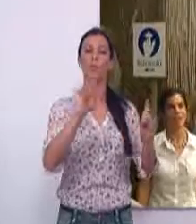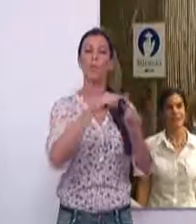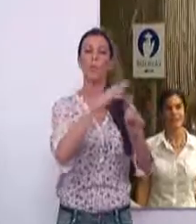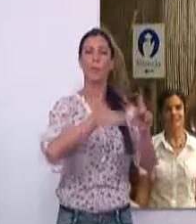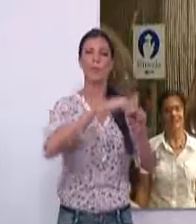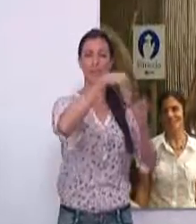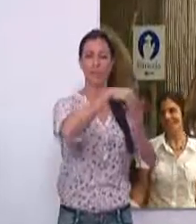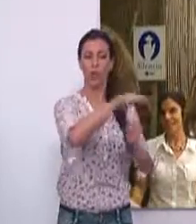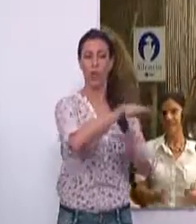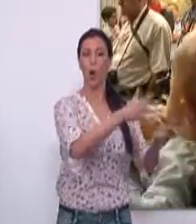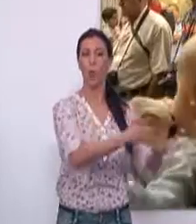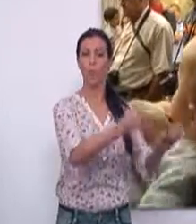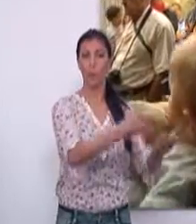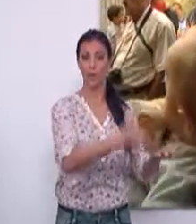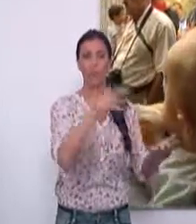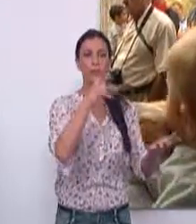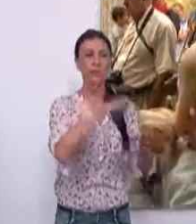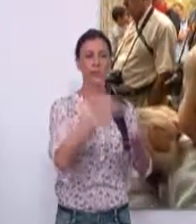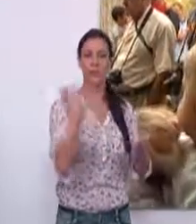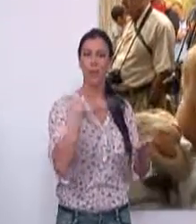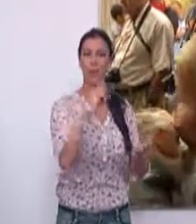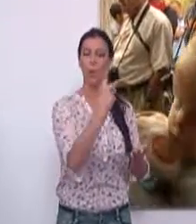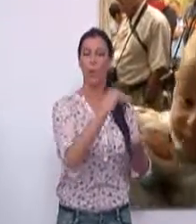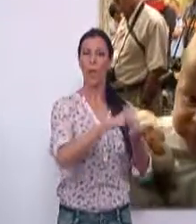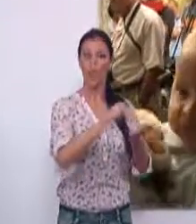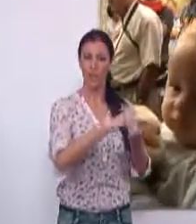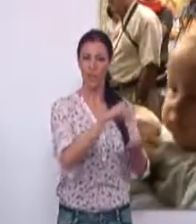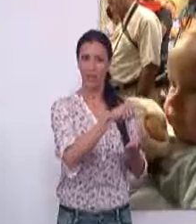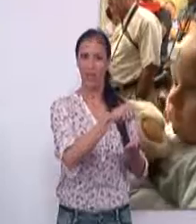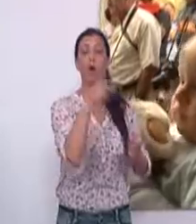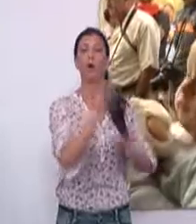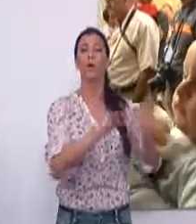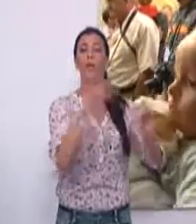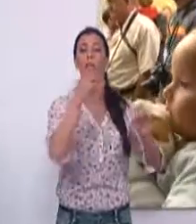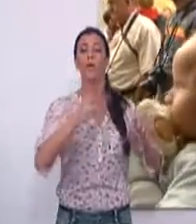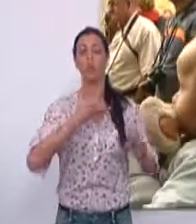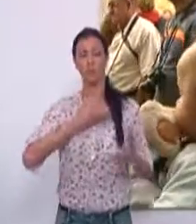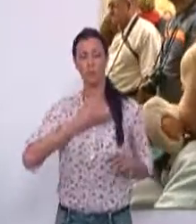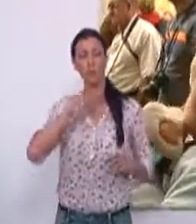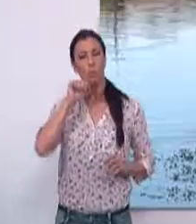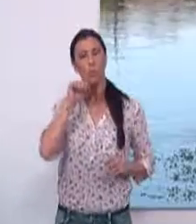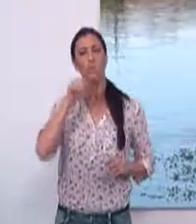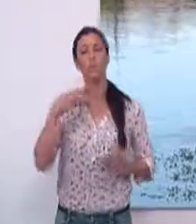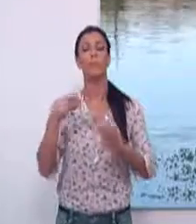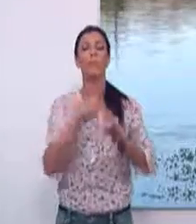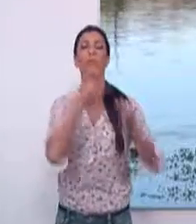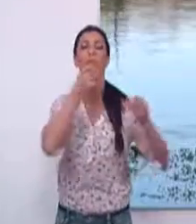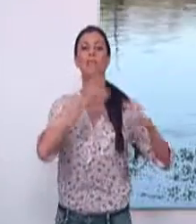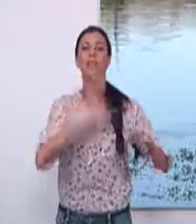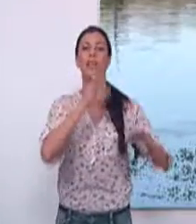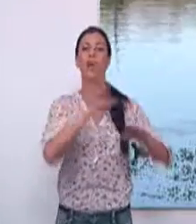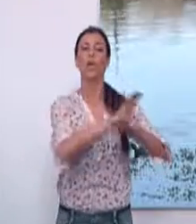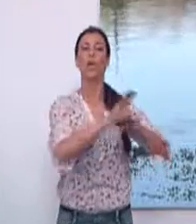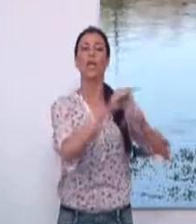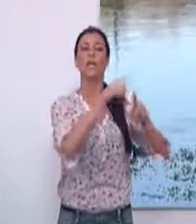los humedales. Esta es la segunda edición de este evento organizado por el Ayuntamiento de Motril junto con la